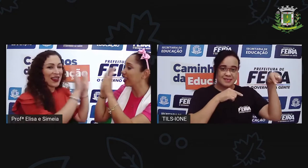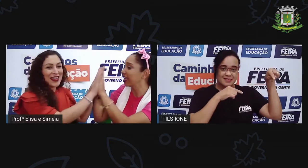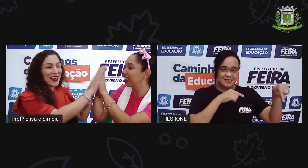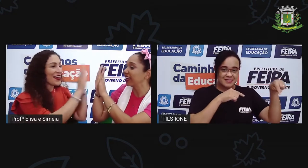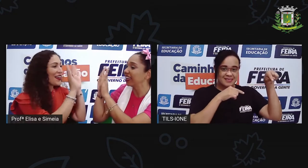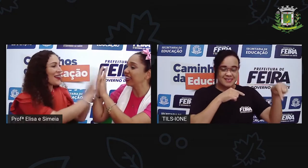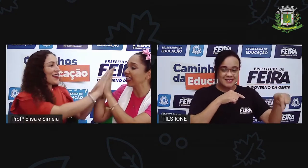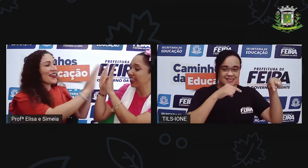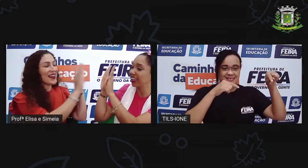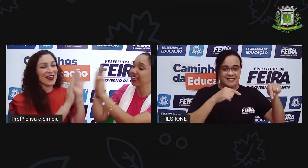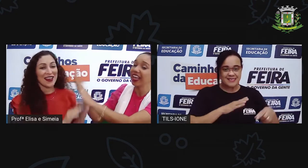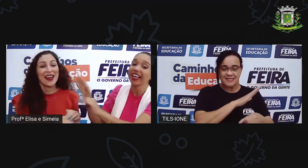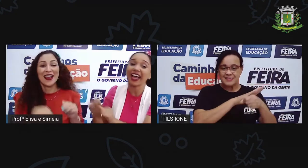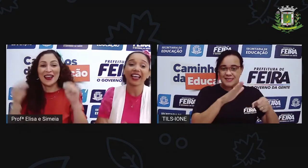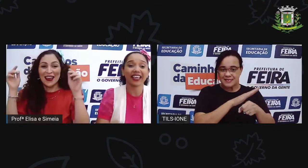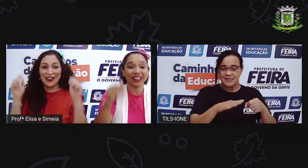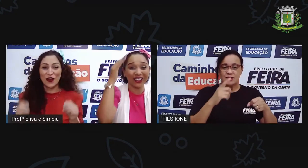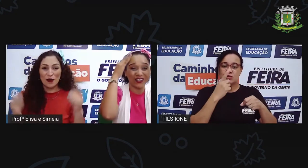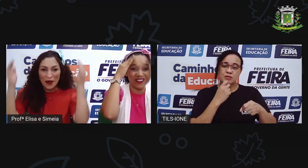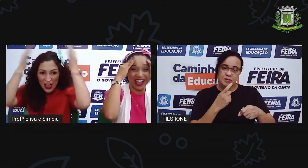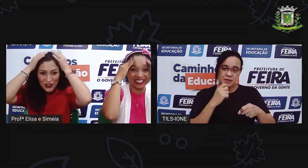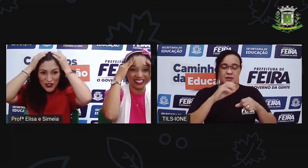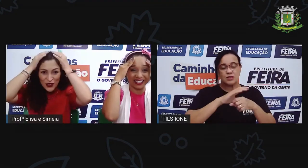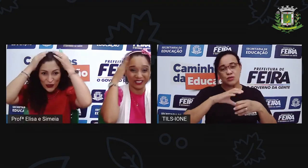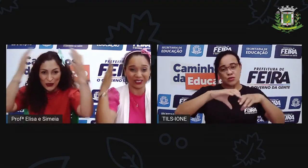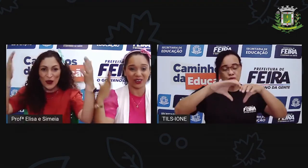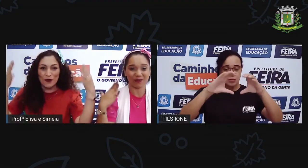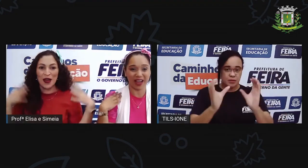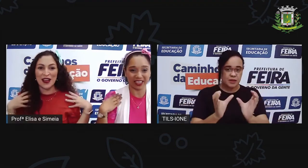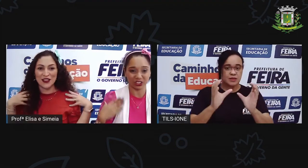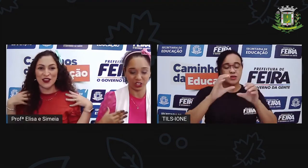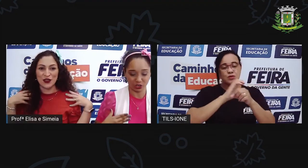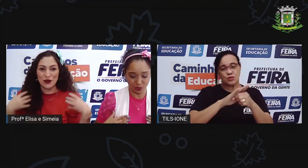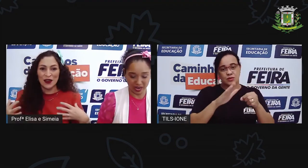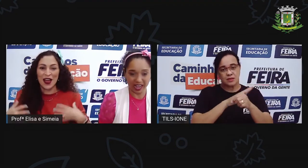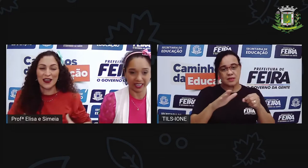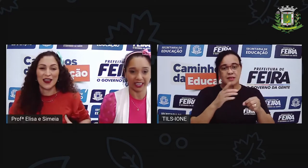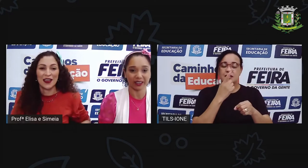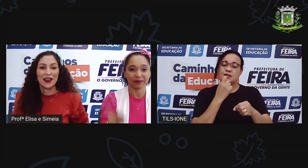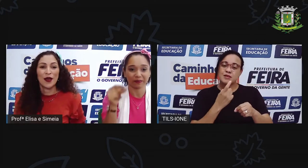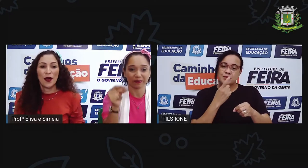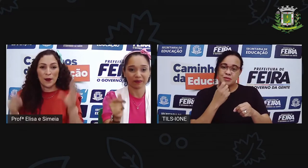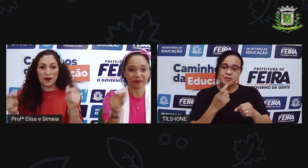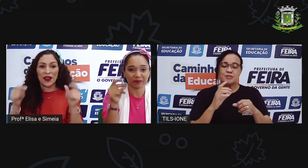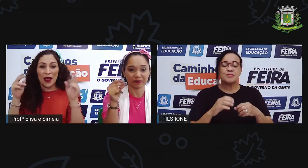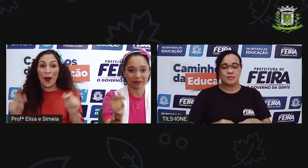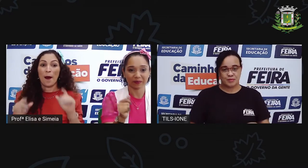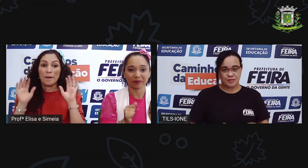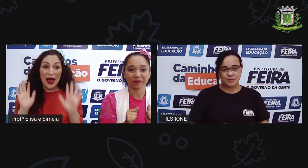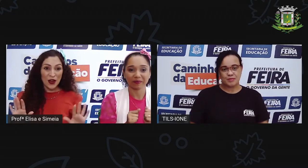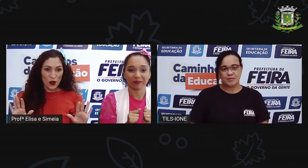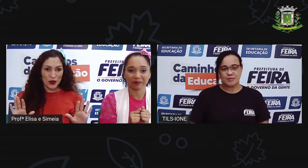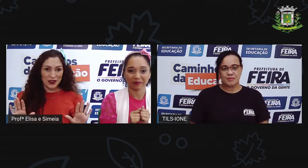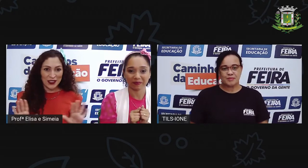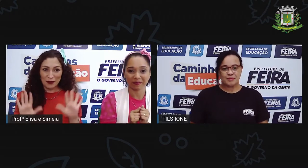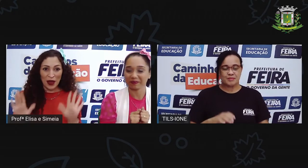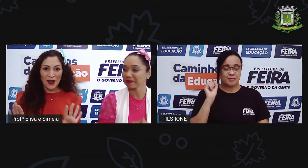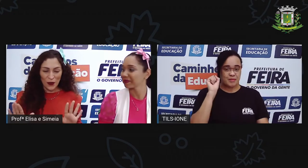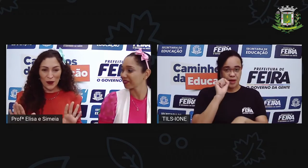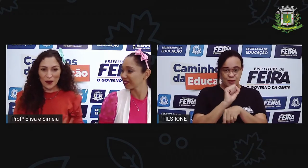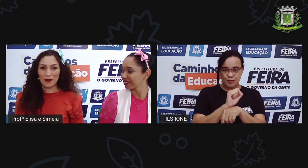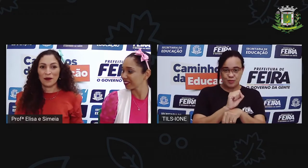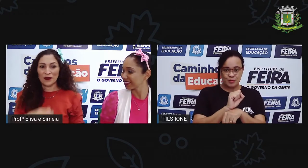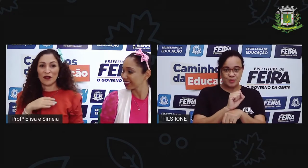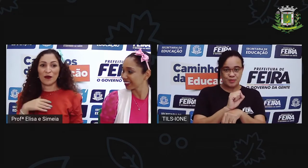canto aqui. Caqui e tomate. O tomate e o caqui. Parou, Próssi?